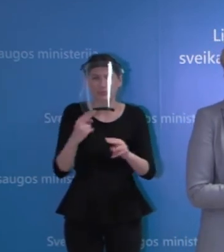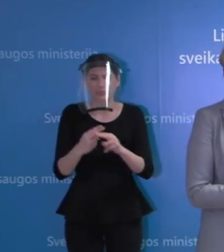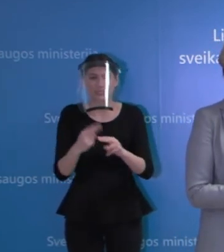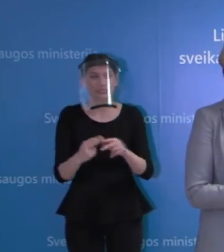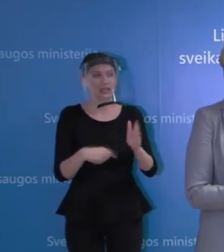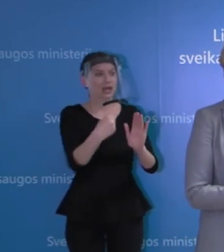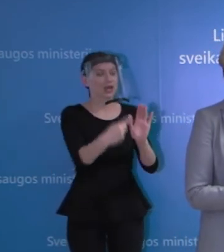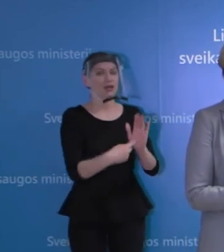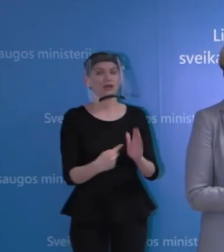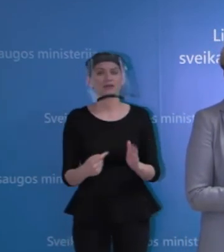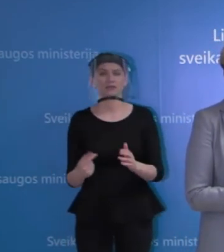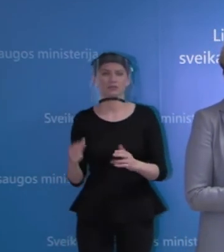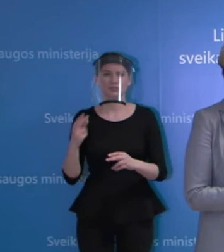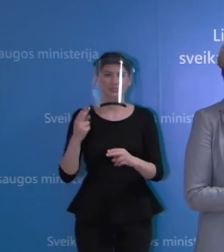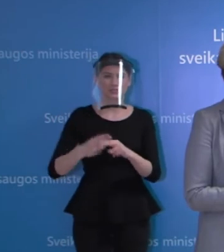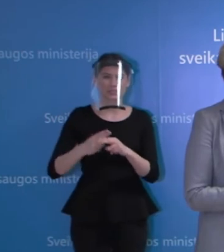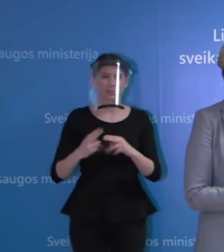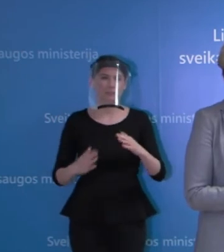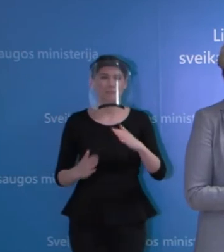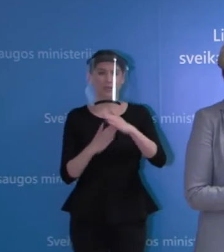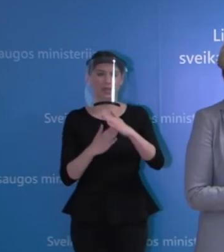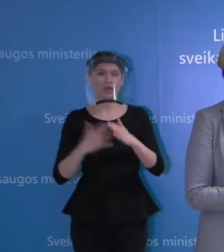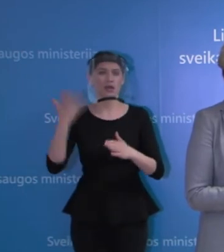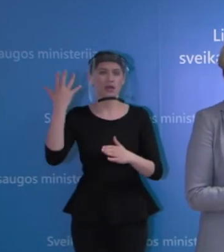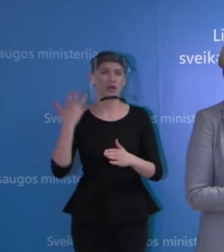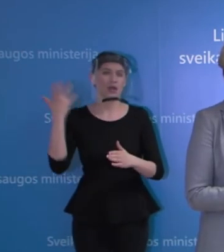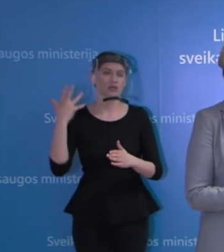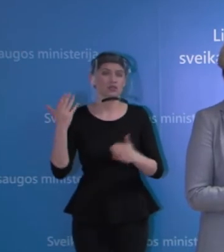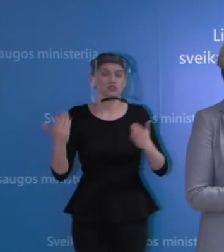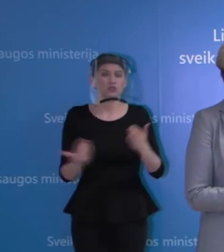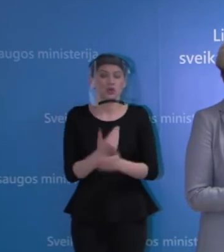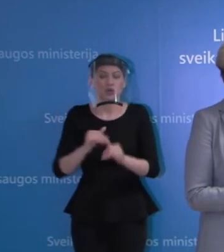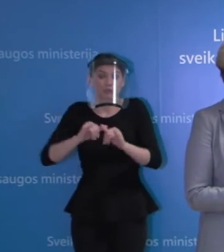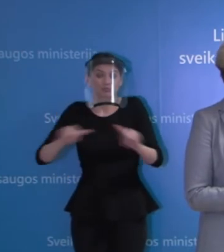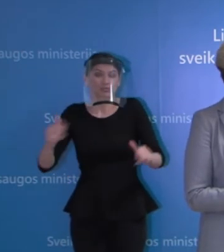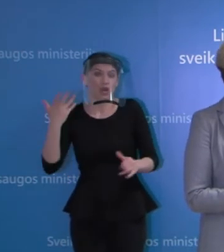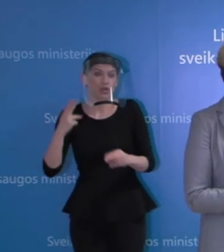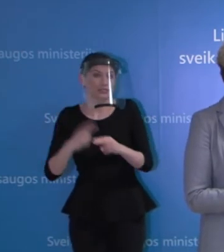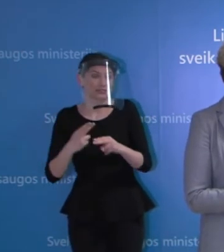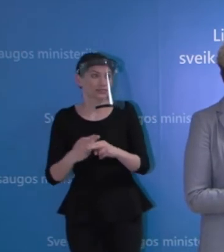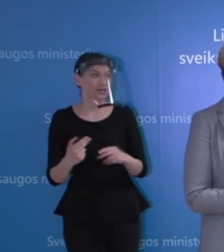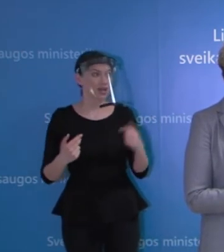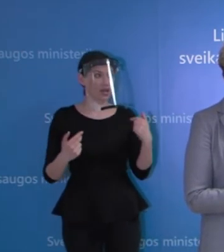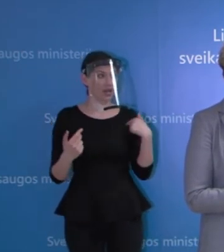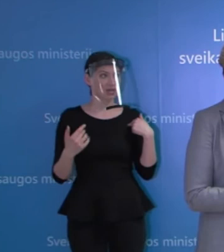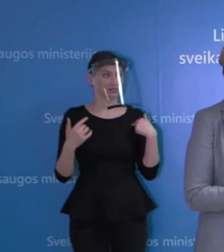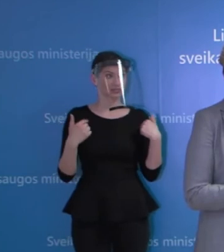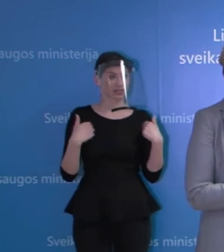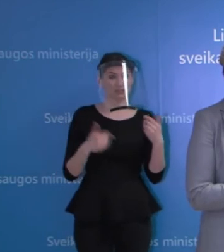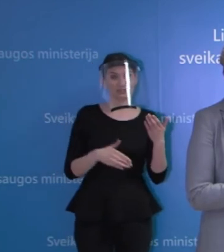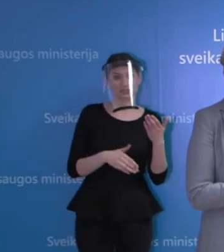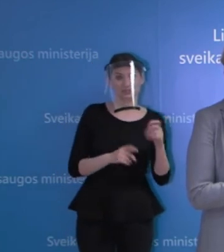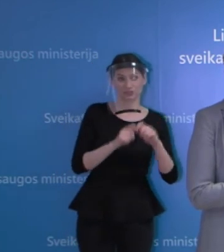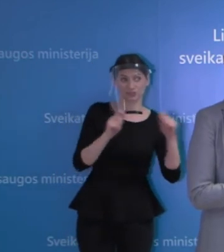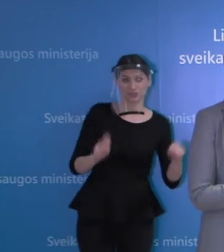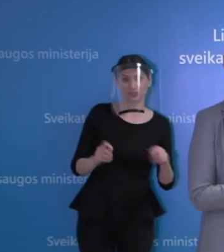kada bus pikas, kiek dar karantinas turėtų tęstis, kada bus antra banga. Tai aš gal pradėsiu, kolegė Rolanda,